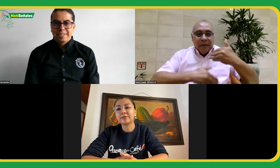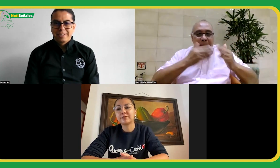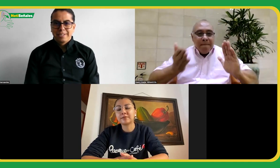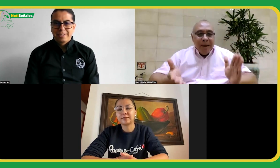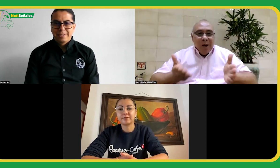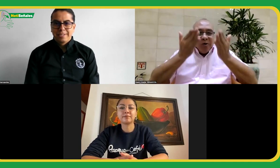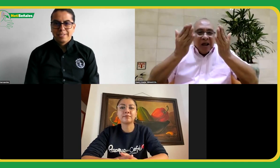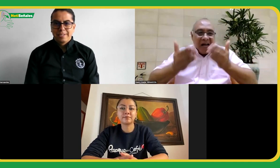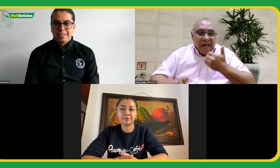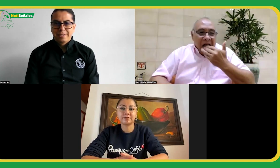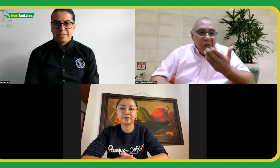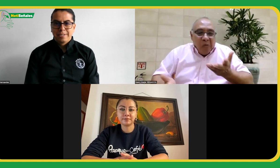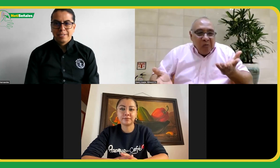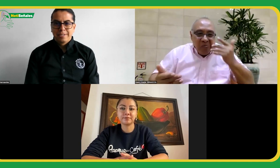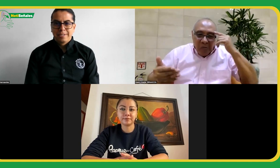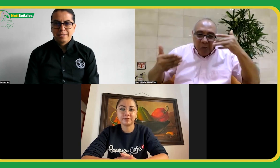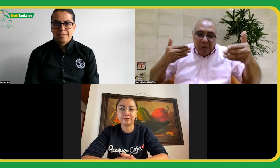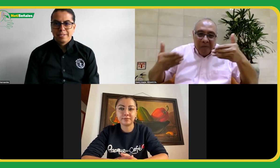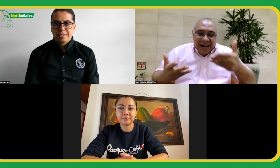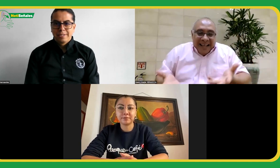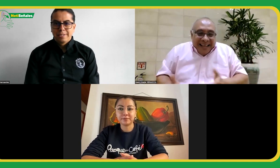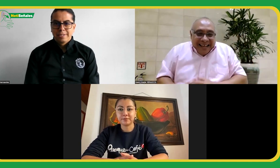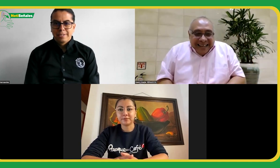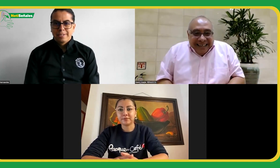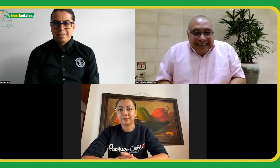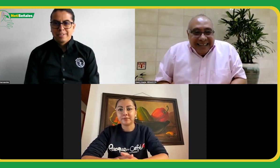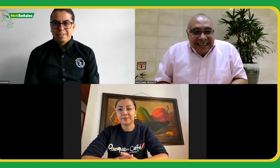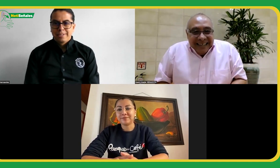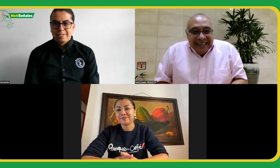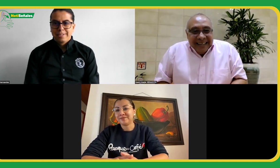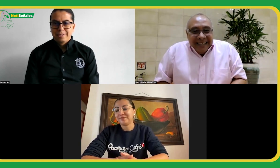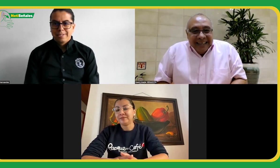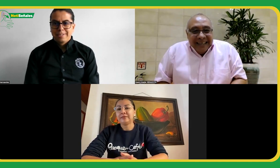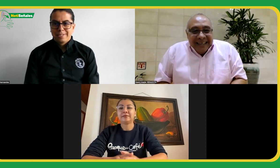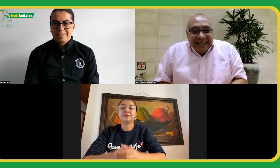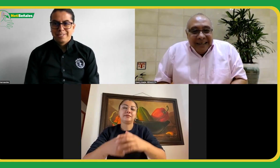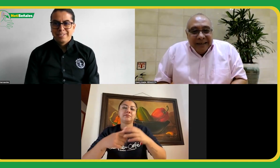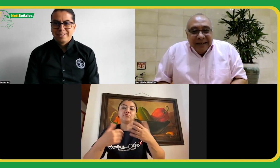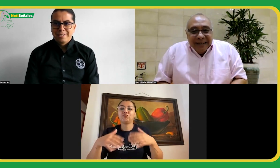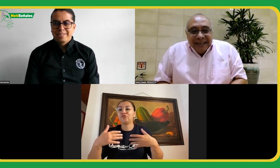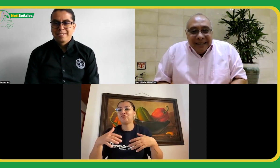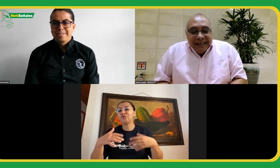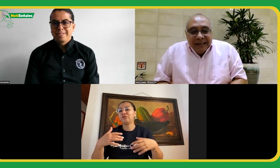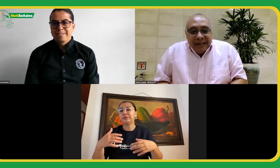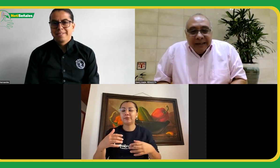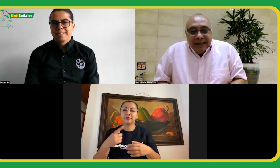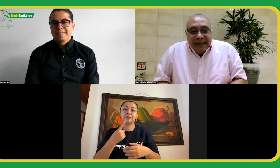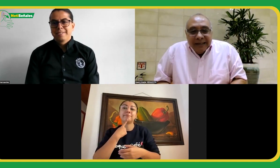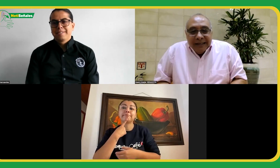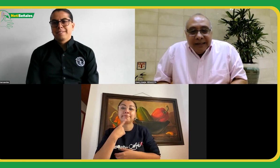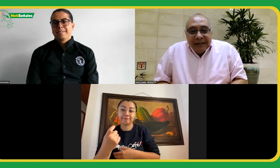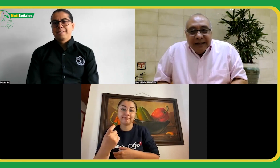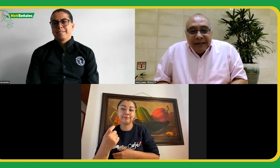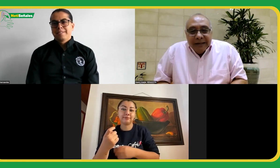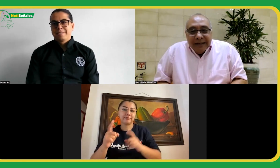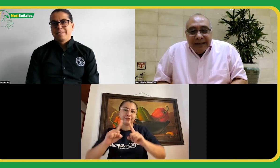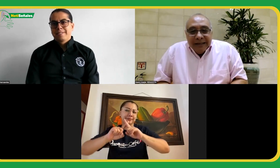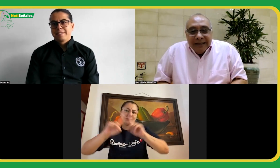podamos aprender también y mejorar en futuros eventos virtuales. Uy, bueno, hay diferencias, pero es que comparar a Colombia